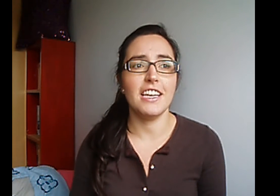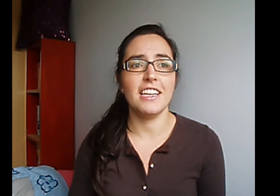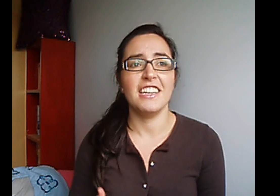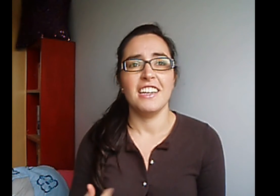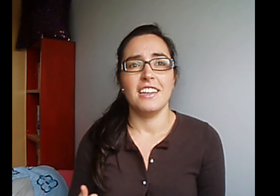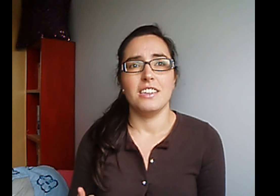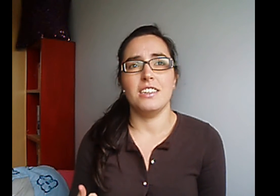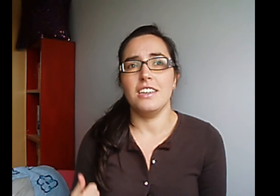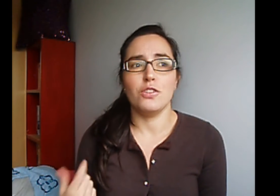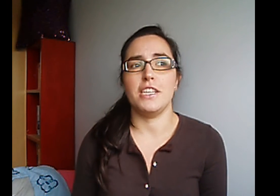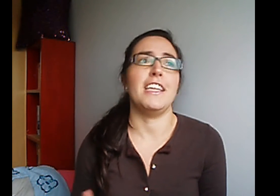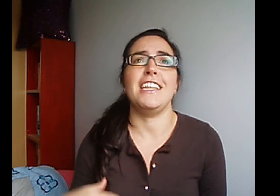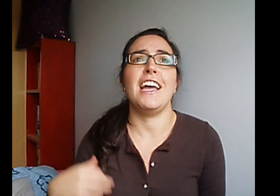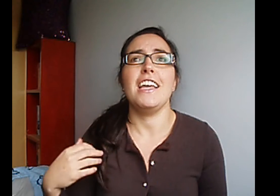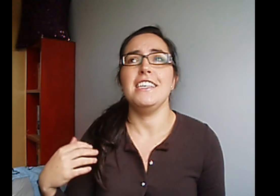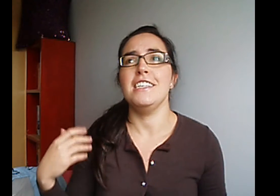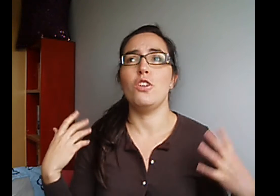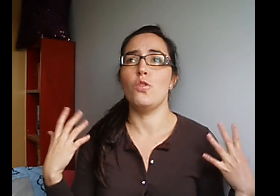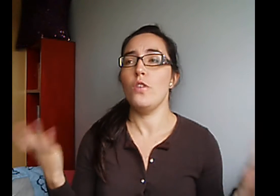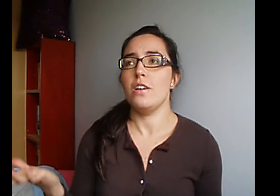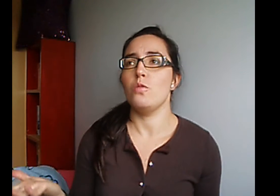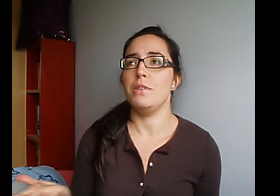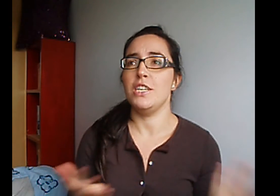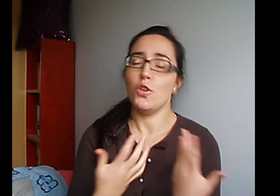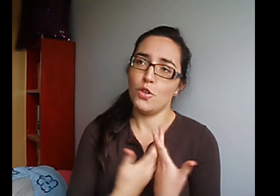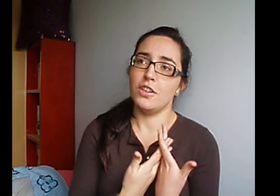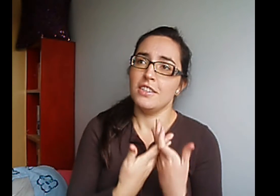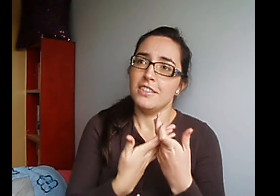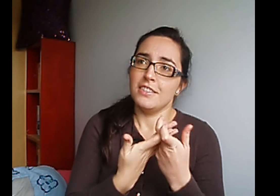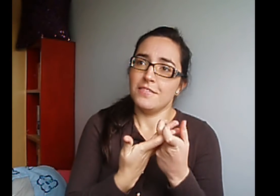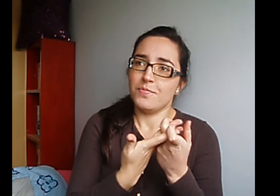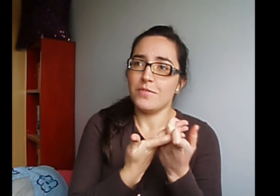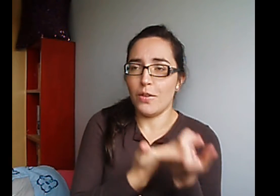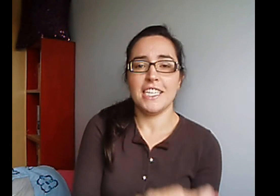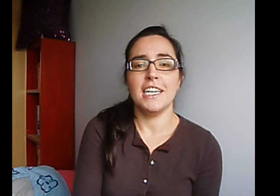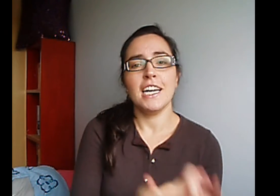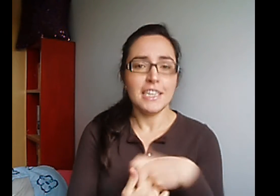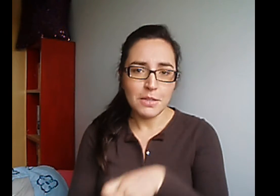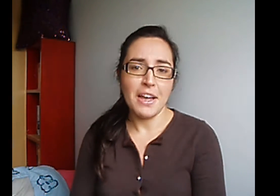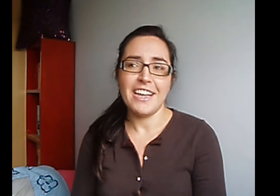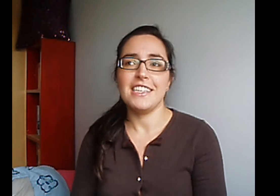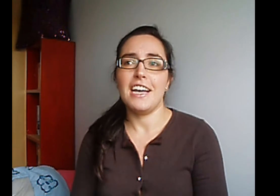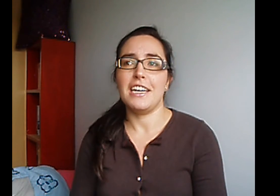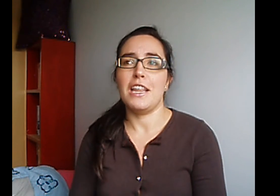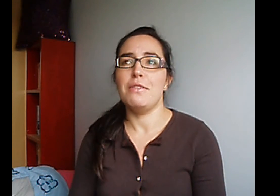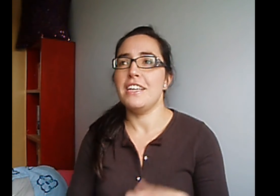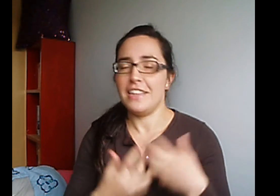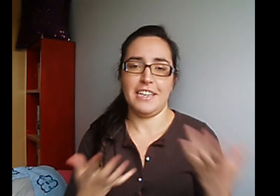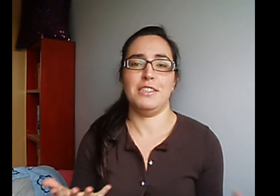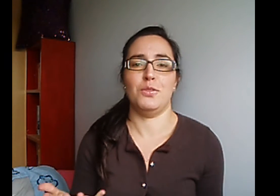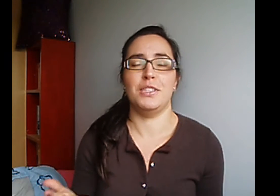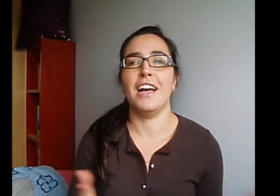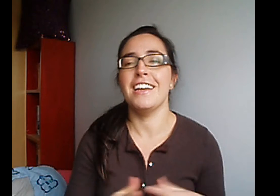con sinceridad y con una opinión Aunque sea negativa Es agradable de escuchar